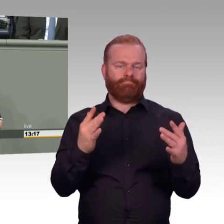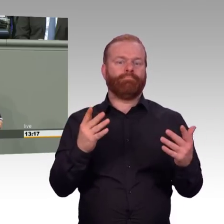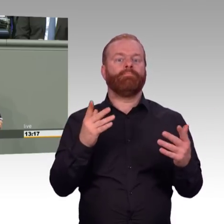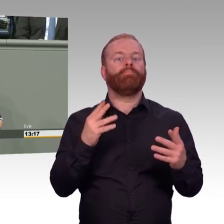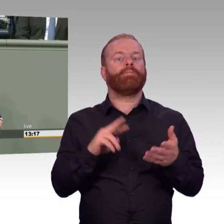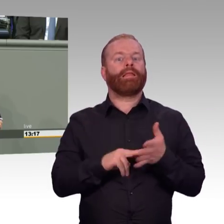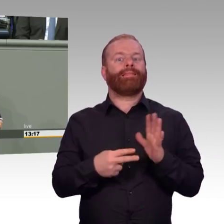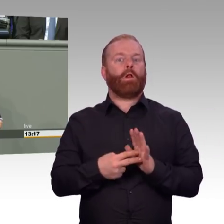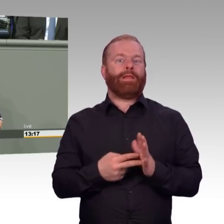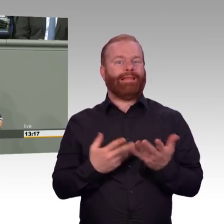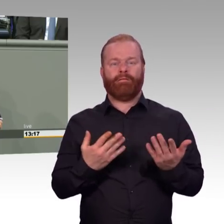Grundlast erhalten bleiben.